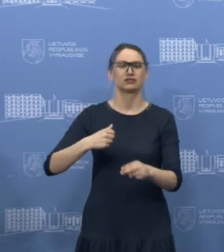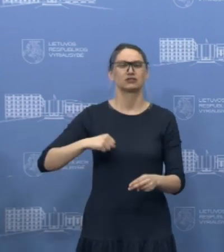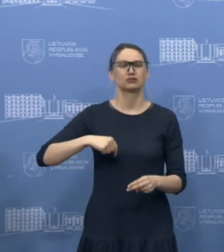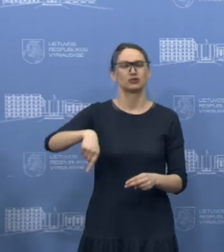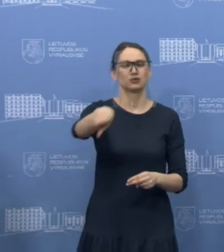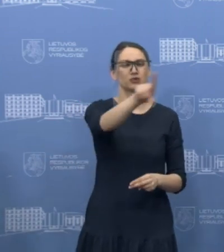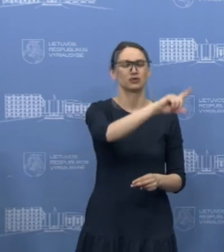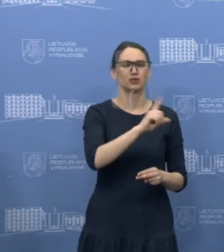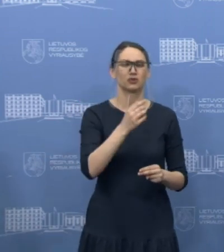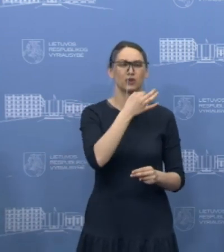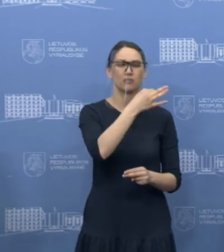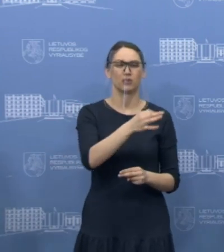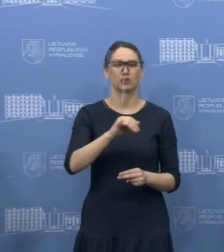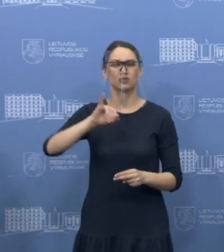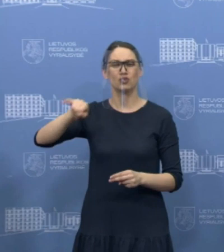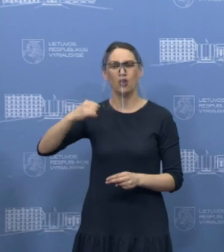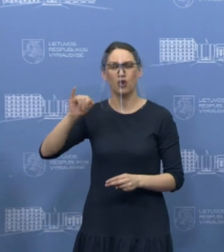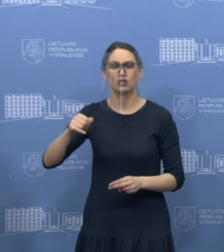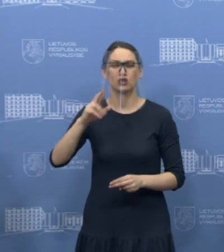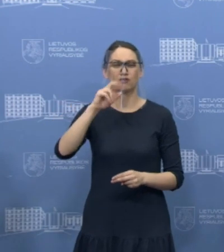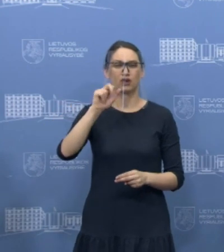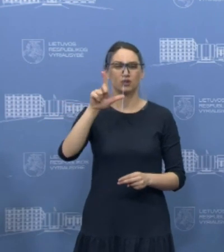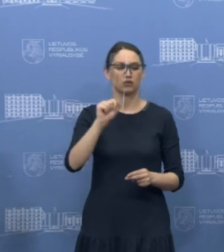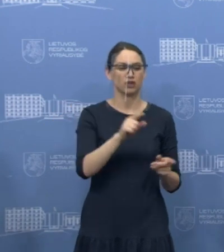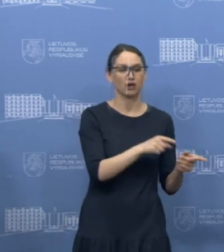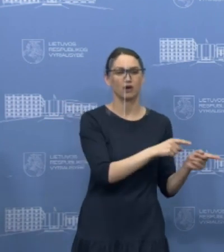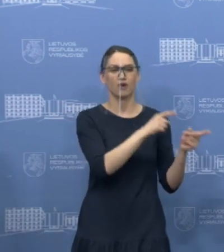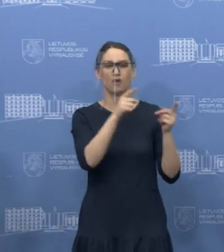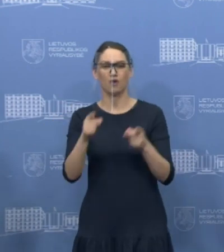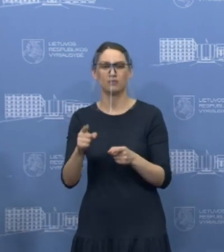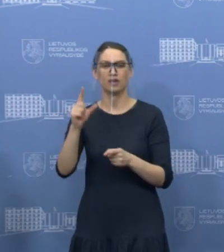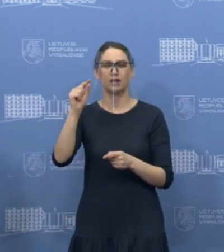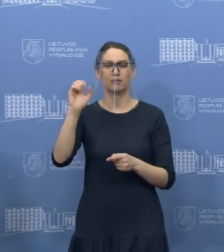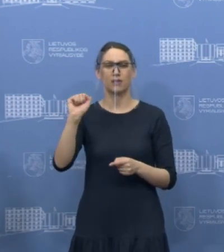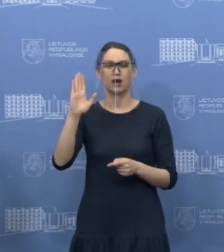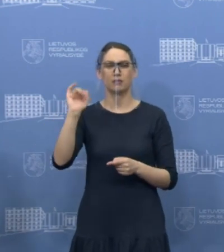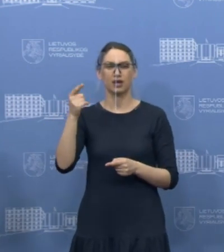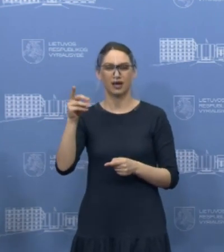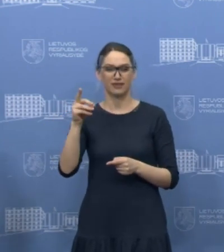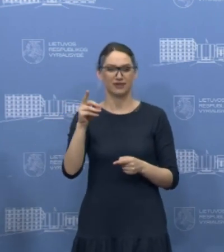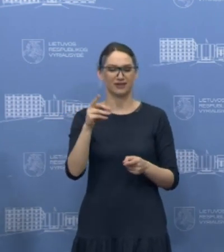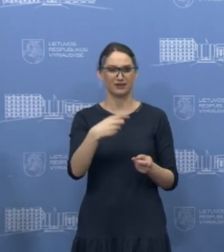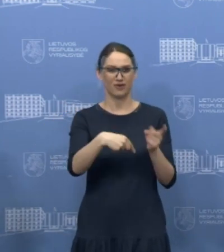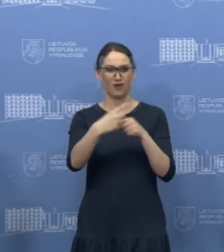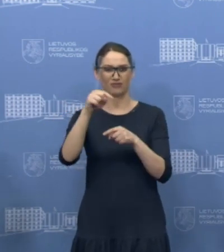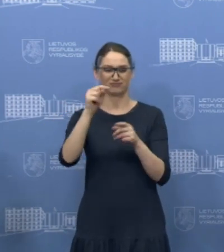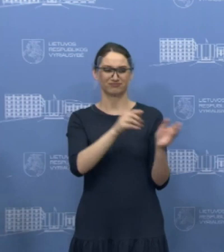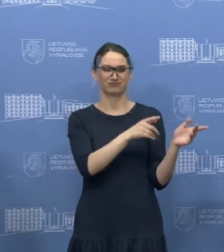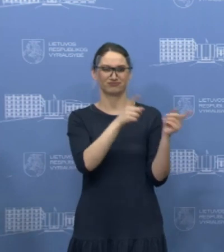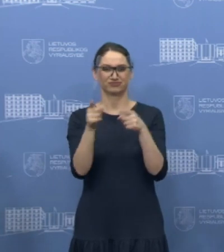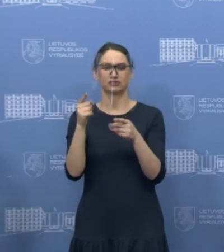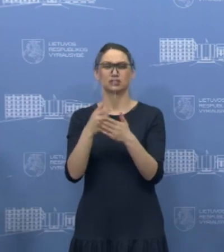kariškiai, kurie yra iš šio navos, iš rūklos, pervežti į švenčionių savivaldybę į pavradęs poligoną, jie yra